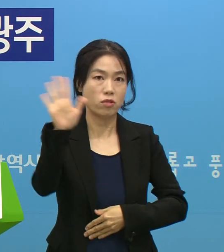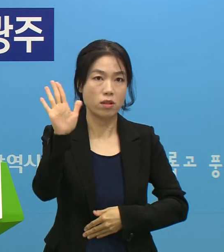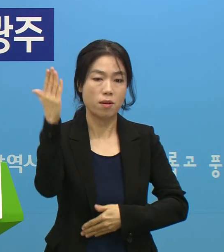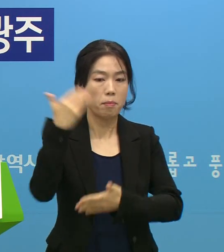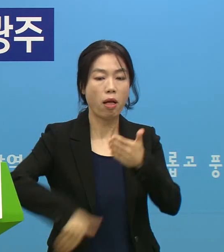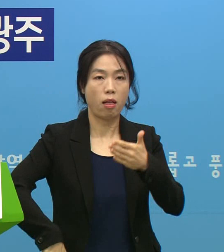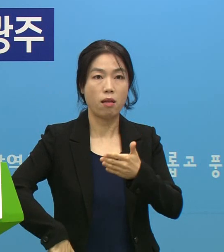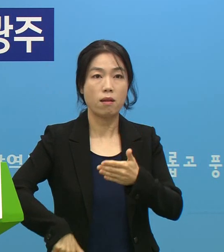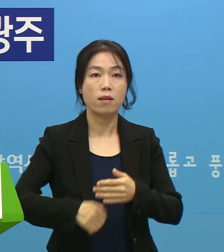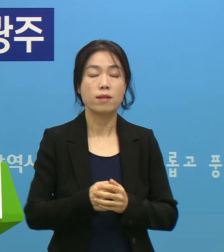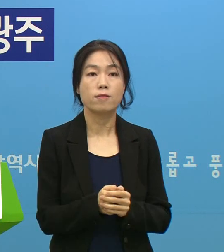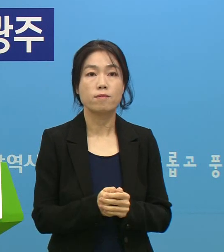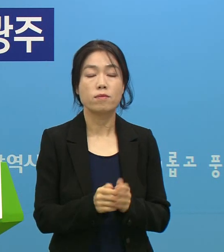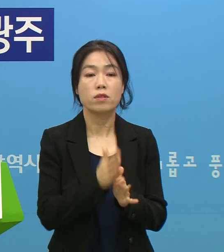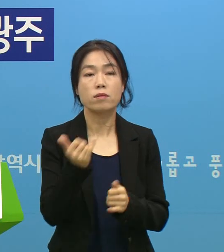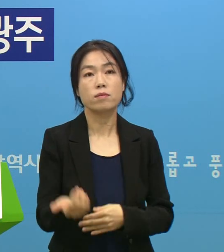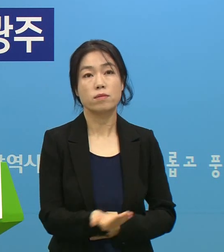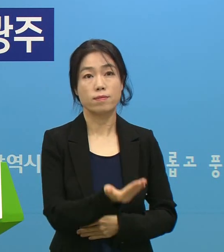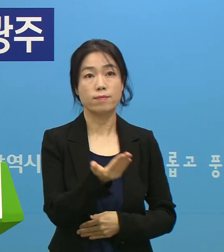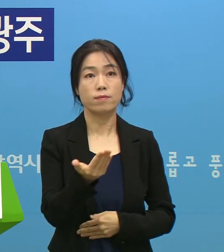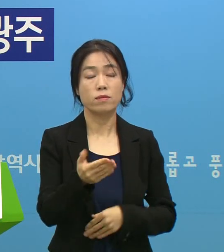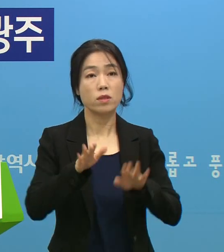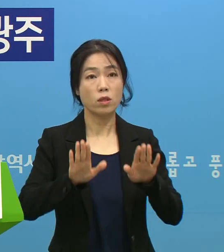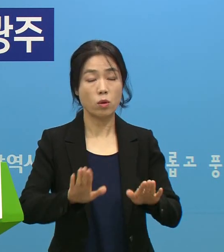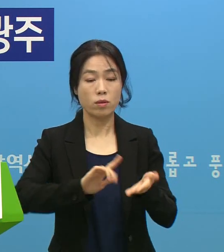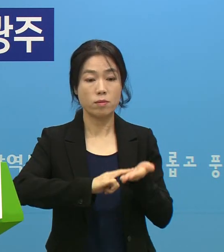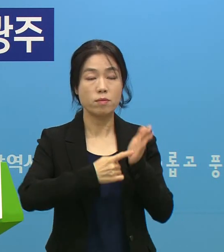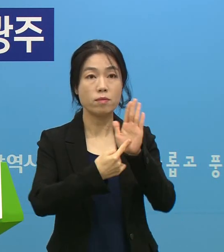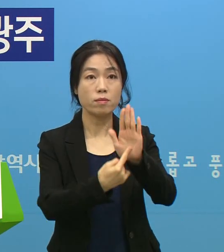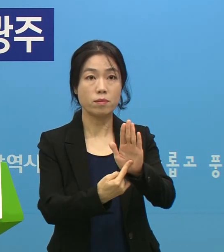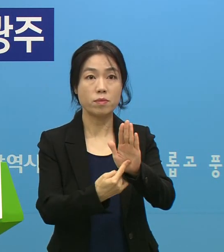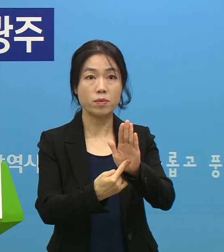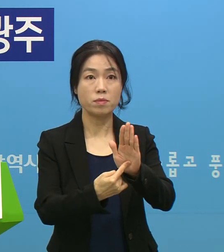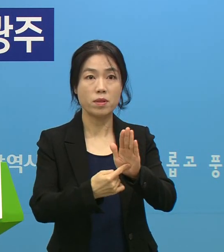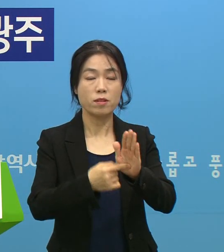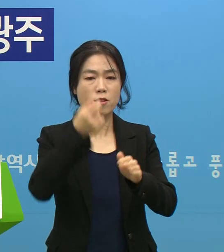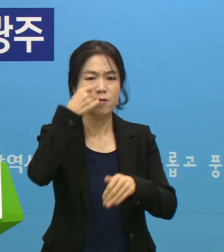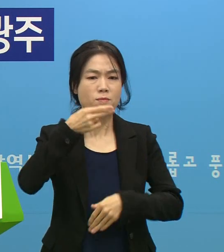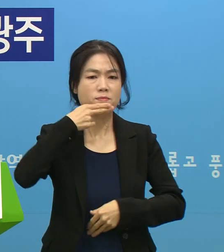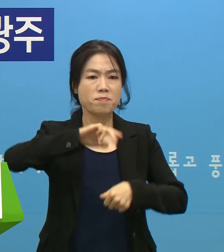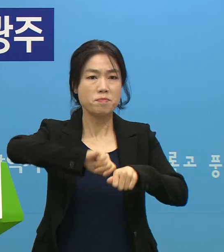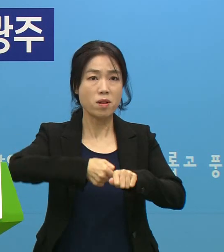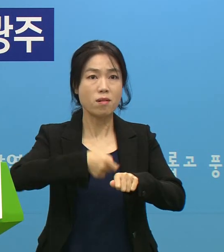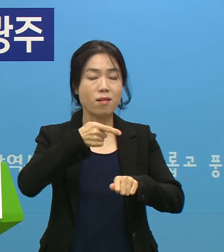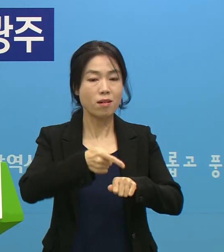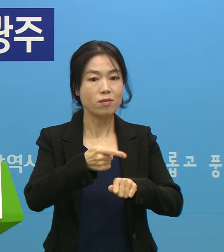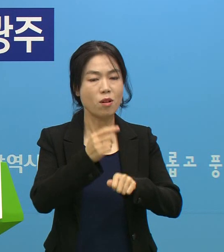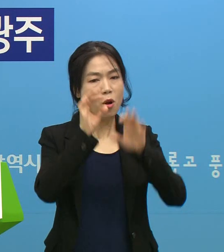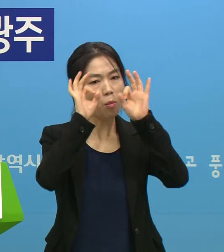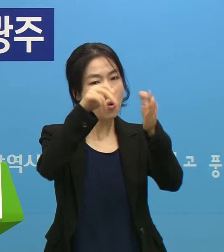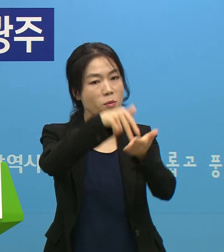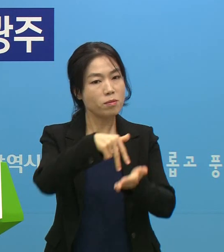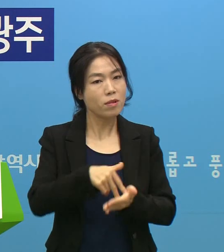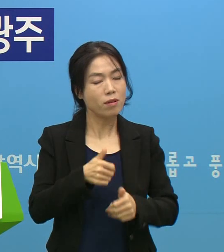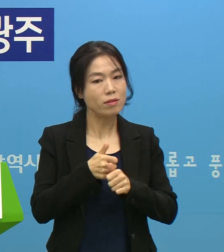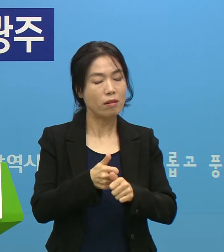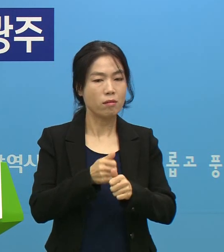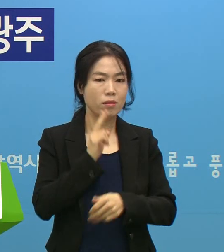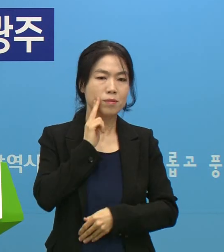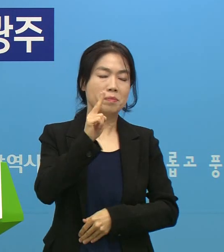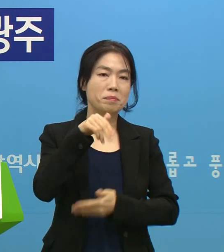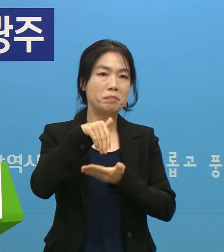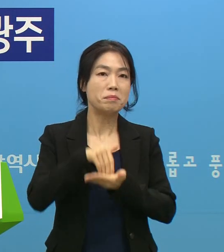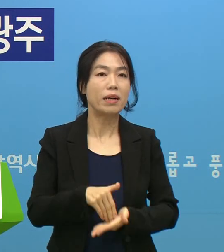것입니다. 시민 여러분, 오늘 발표한 일벌백개 조치가 보는 시각에 따라 지나치게